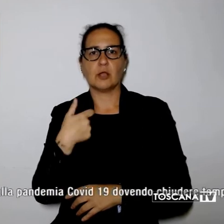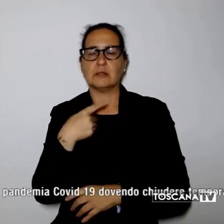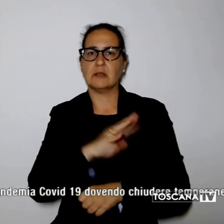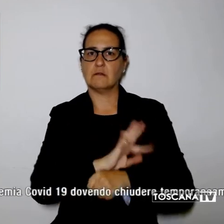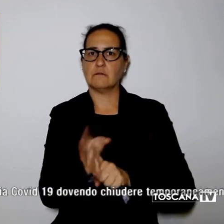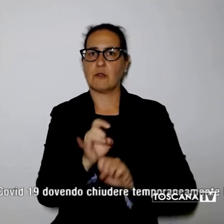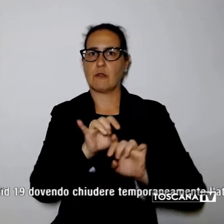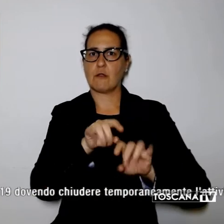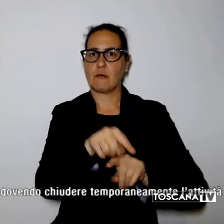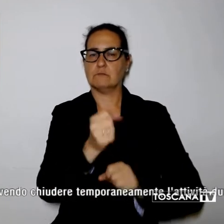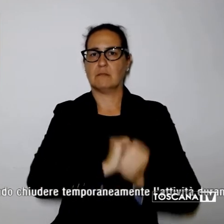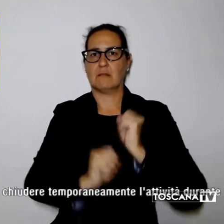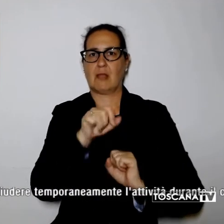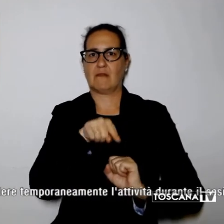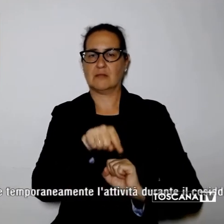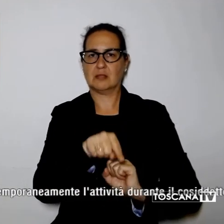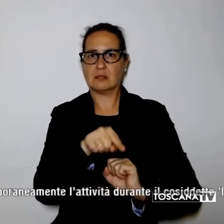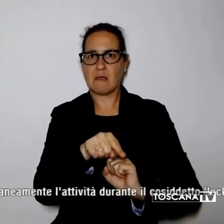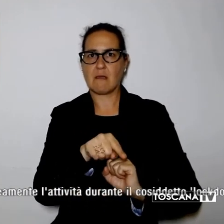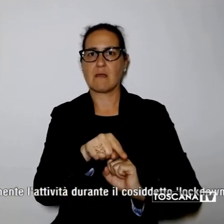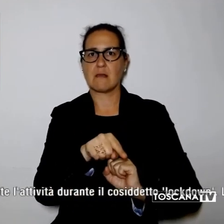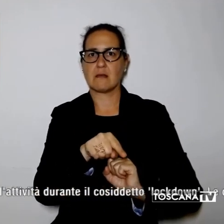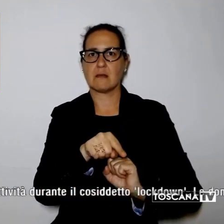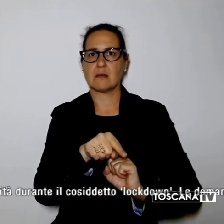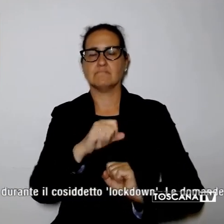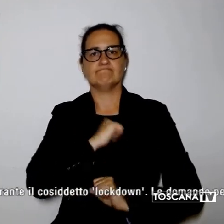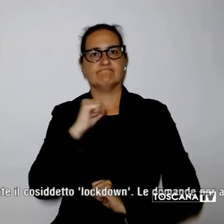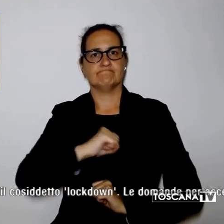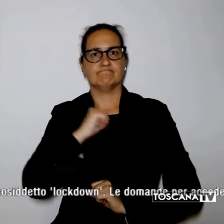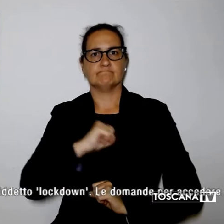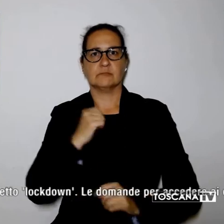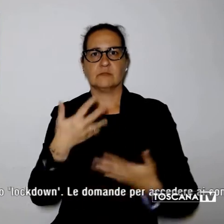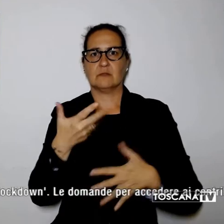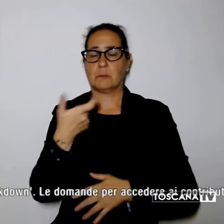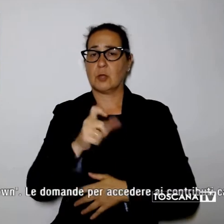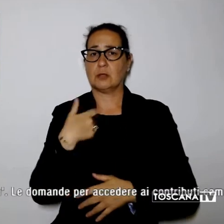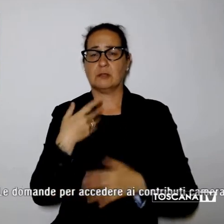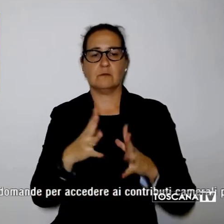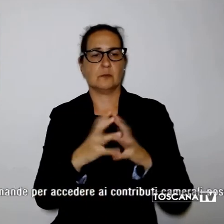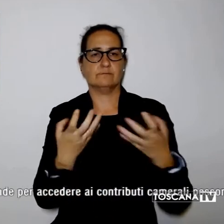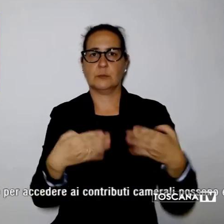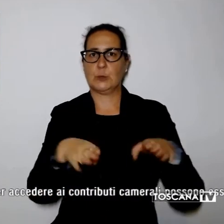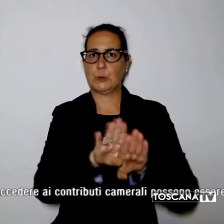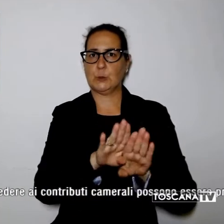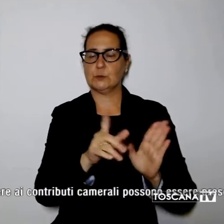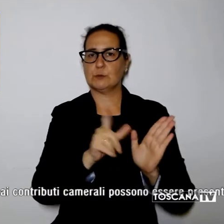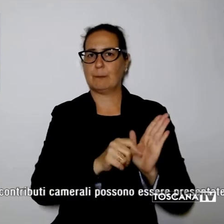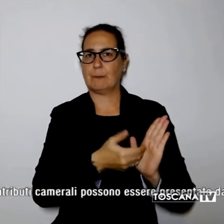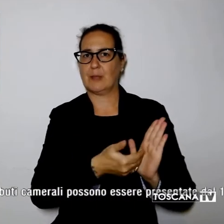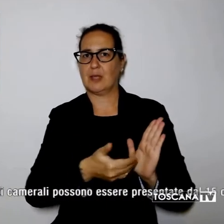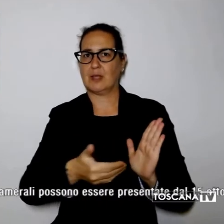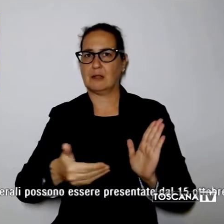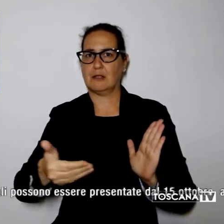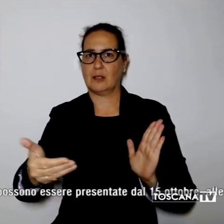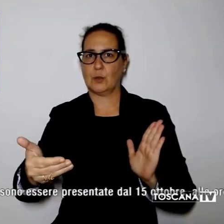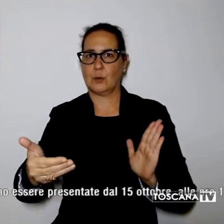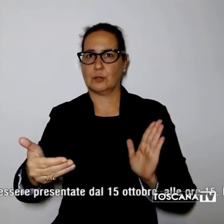alla pandemia Covid-19 dovendo chiudere temporaneamente l'attività durante il cosiddetto lockdown.